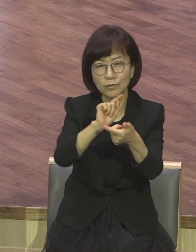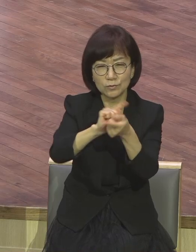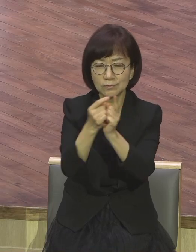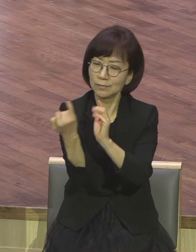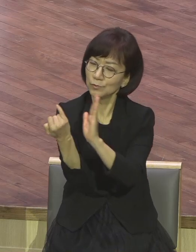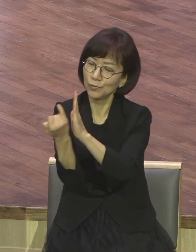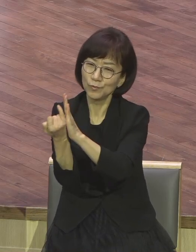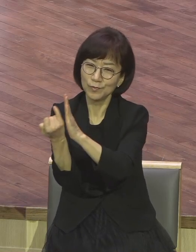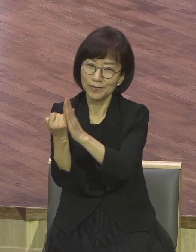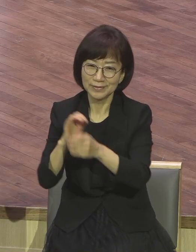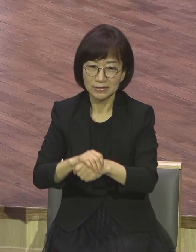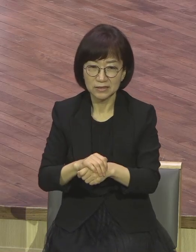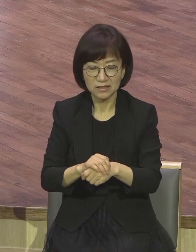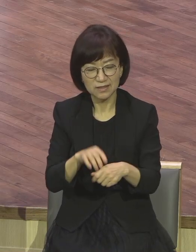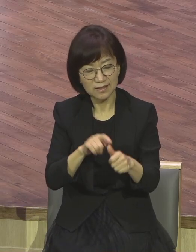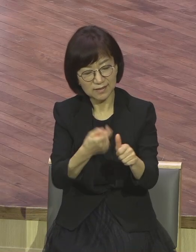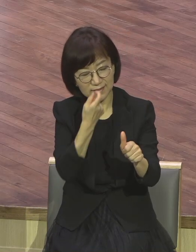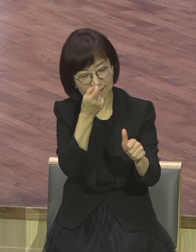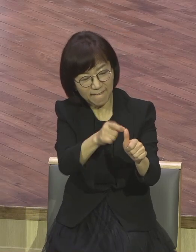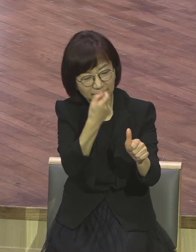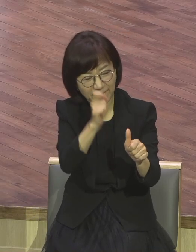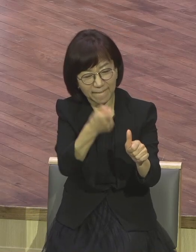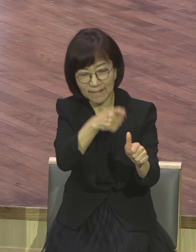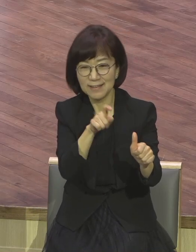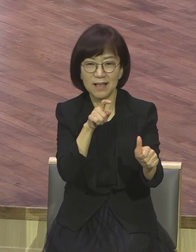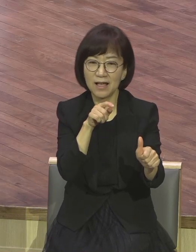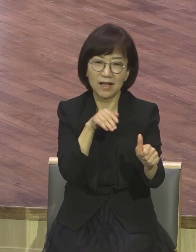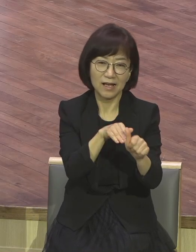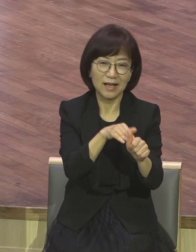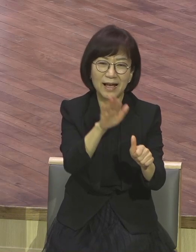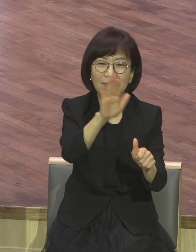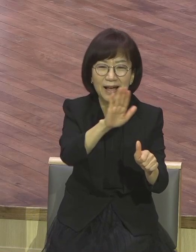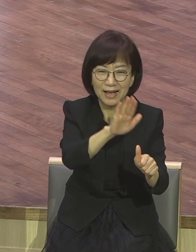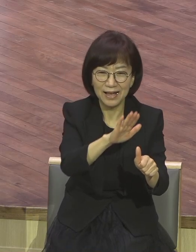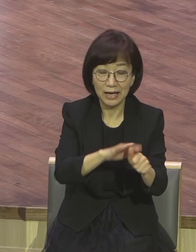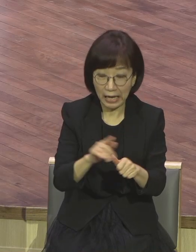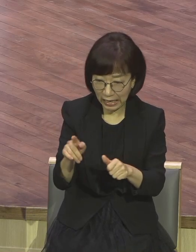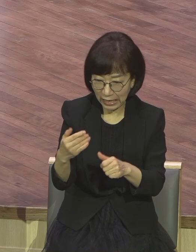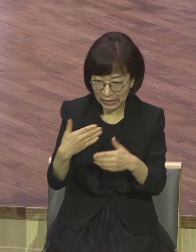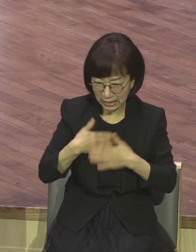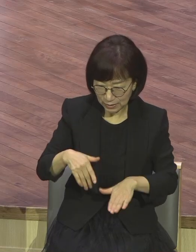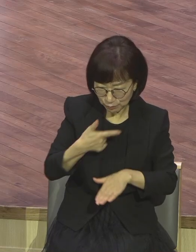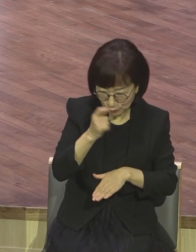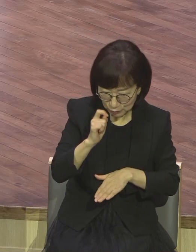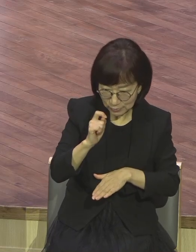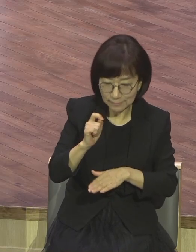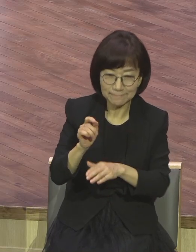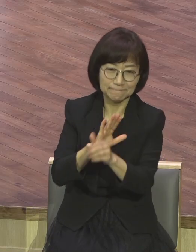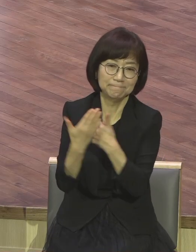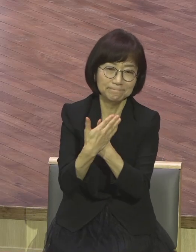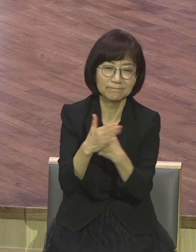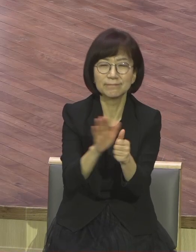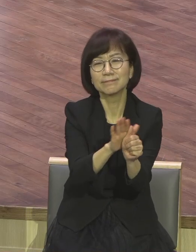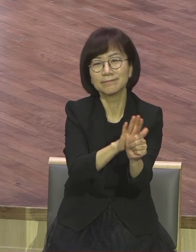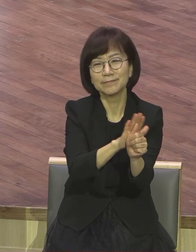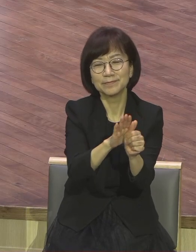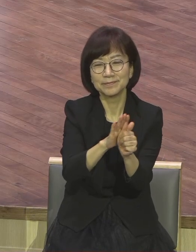깔까내고 서로 찌그대고 하는 게 아니라 서로 서로 연약한 부분을 알면서 도와주고 그것이 부부예요. 성도관에도 마찬가지예요.